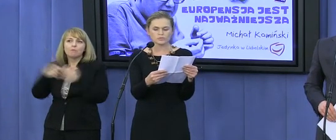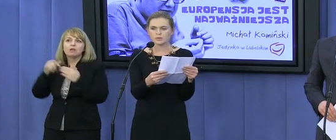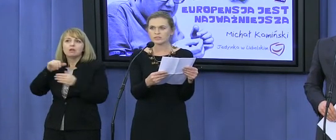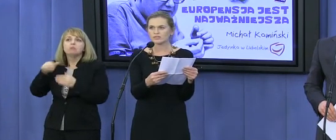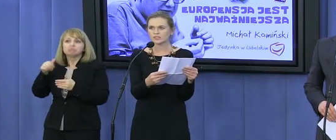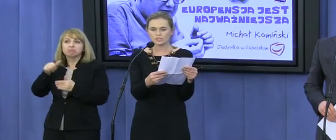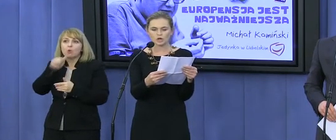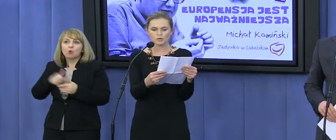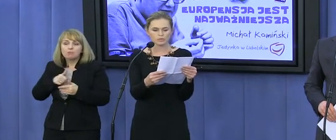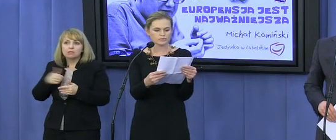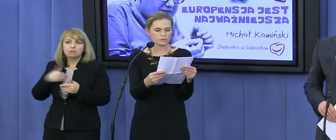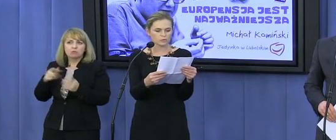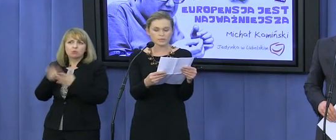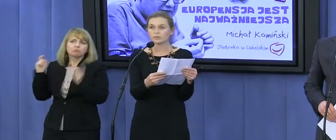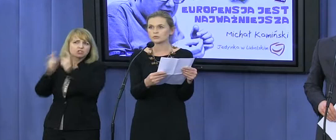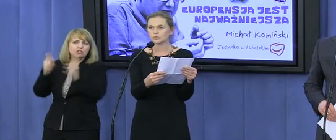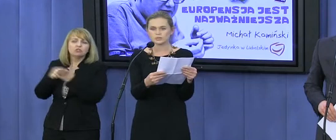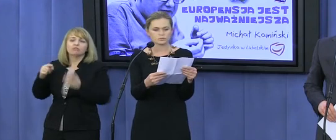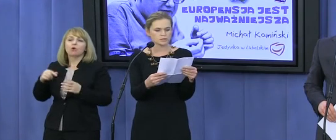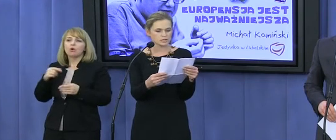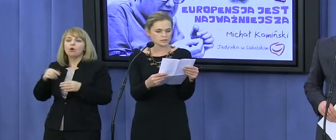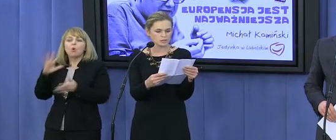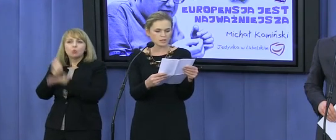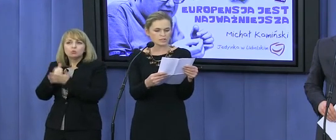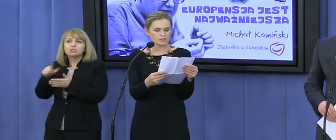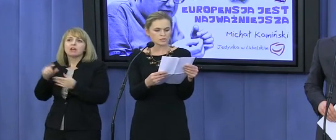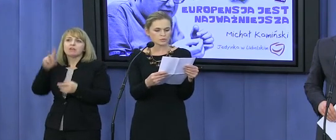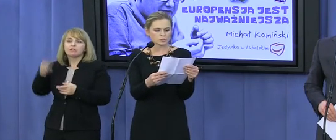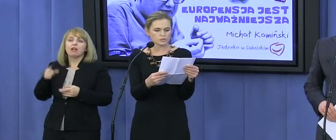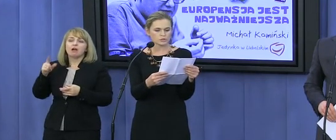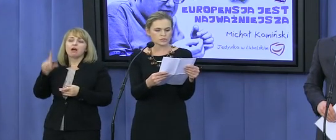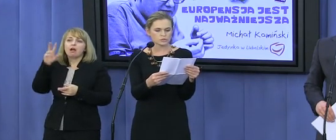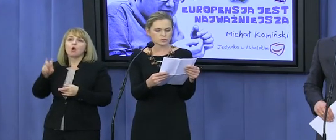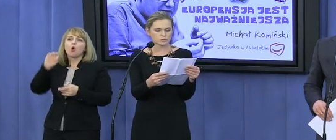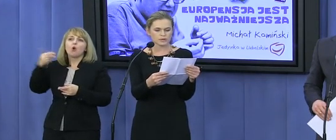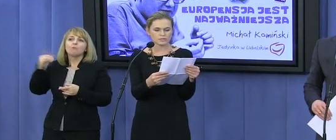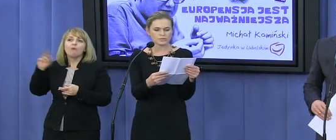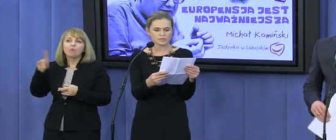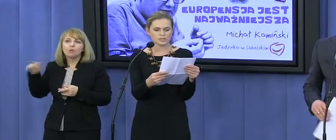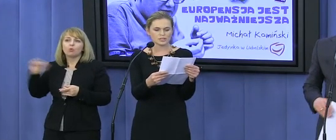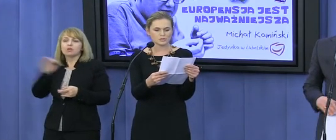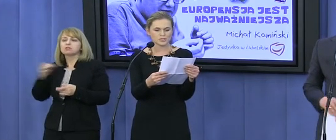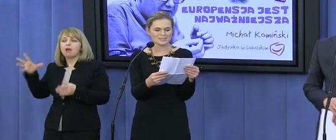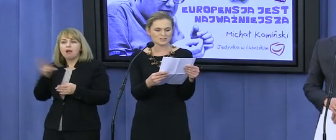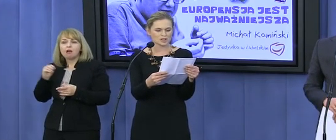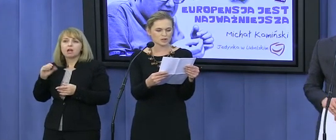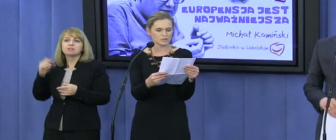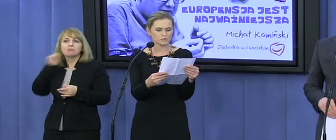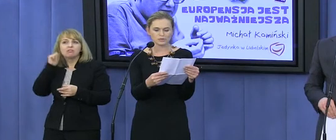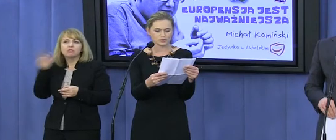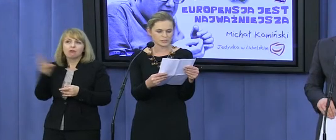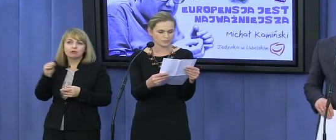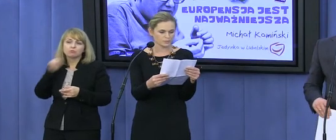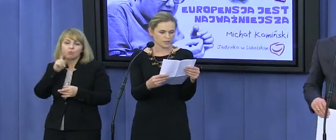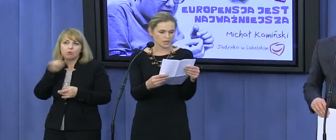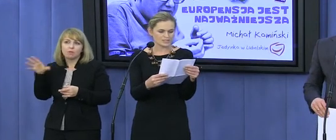rezolucji w sprawie zwalczania homofobii w Europie w 2012. Zagłosował przeciwko rezolucji w sprawie zwiększenia liczby i znaczenia kobiet